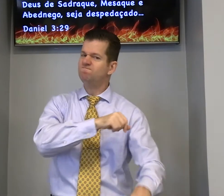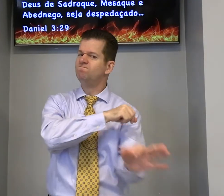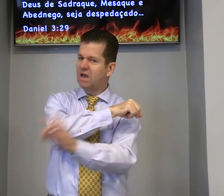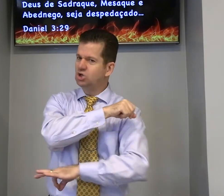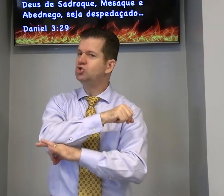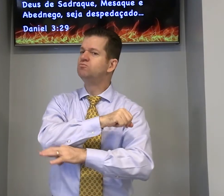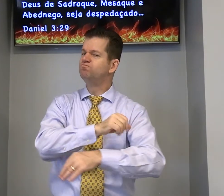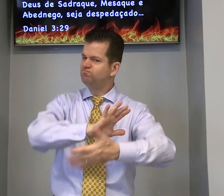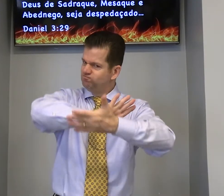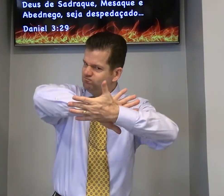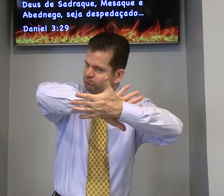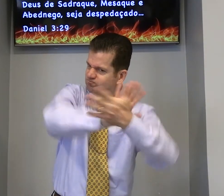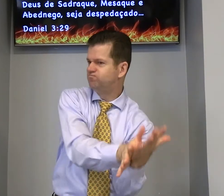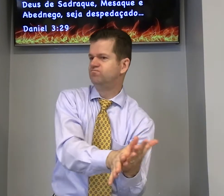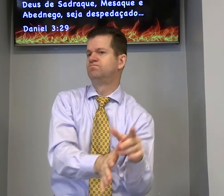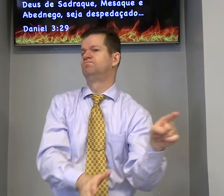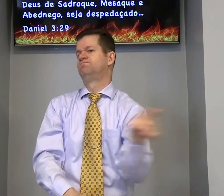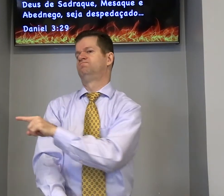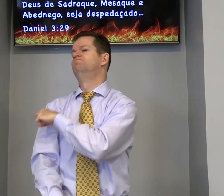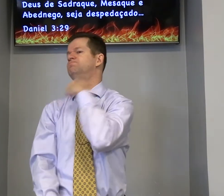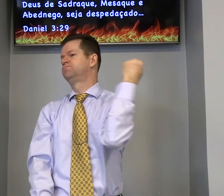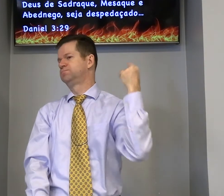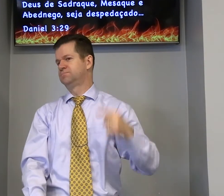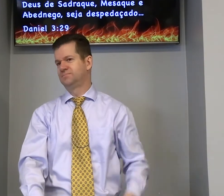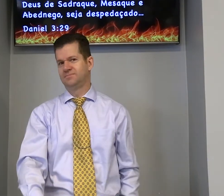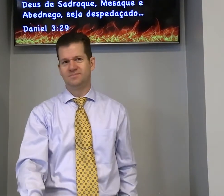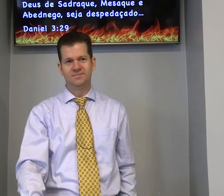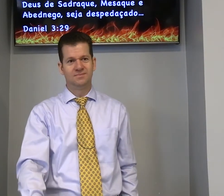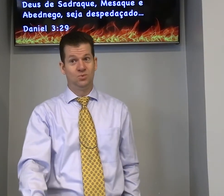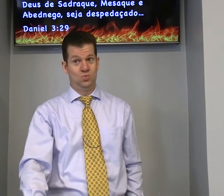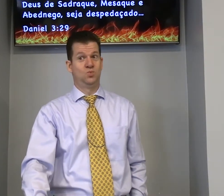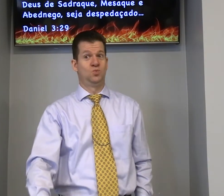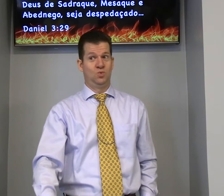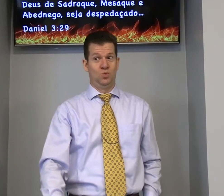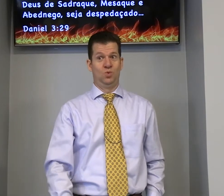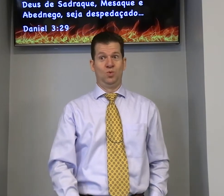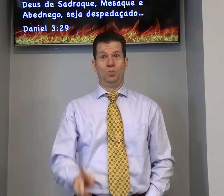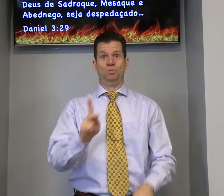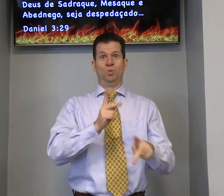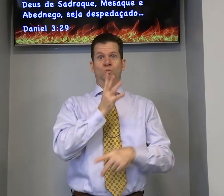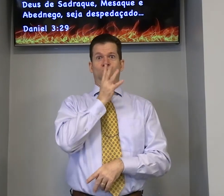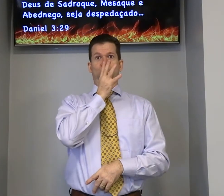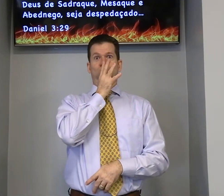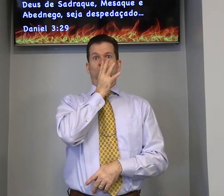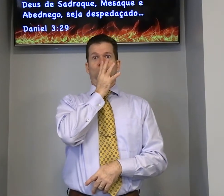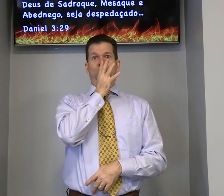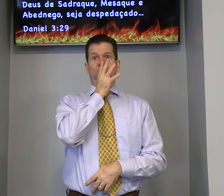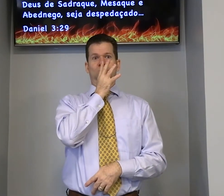você vai ser destruído vai morrer ele mudou a lei